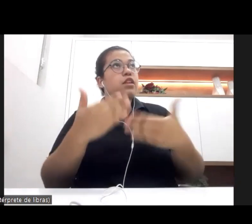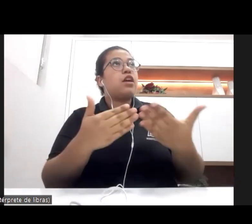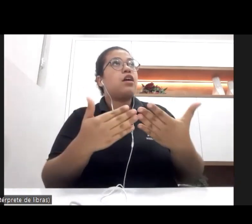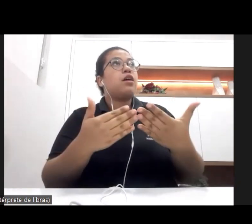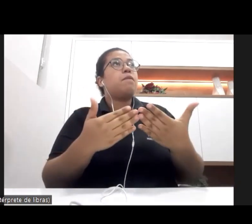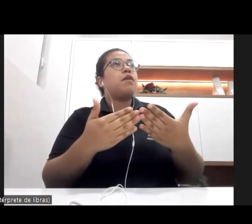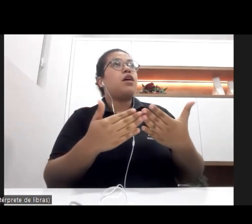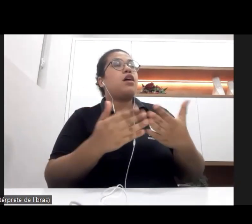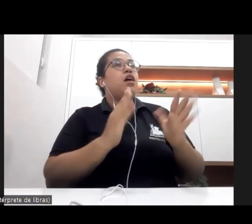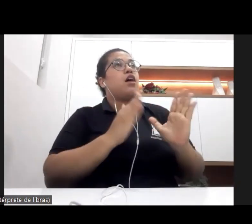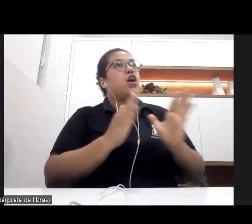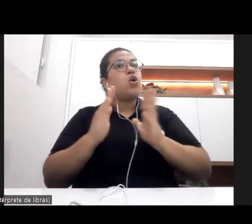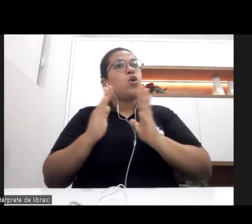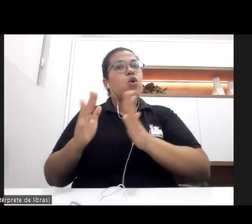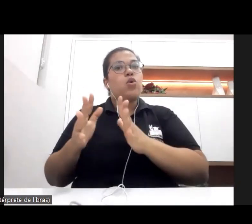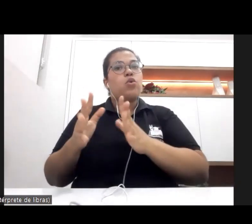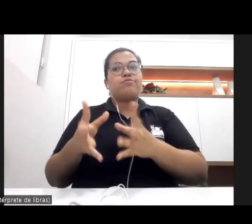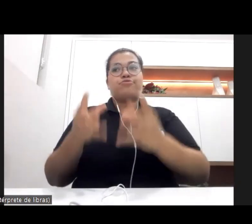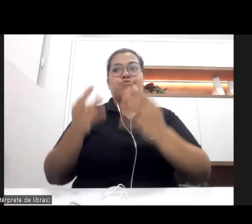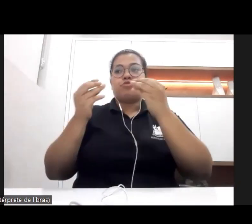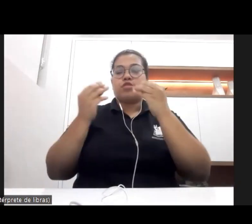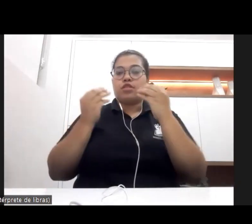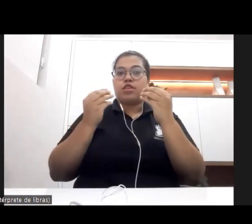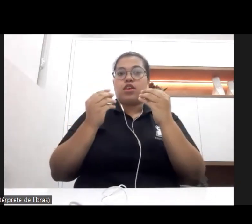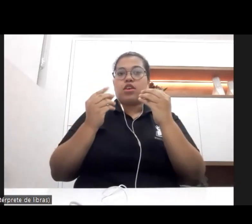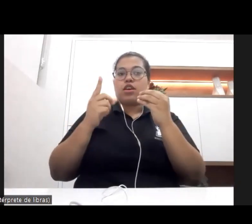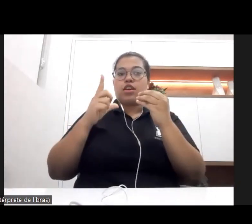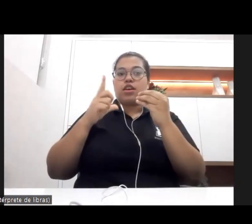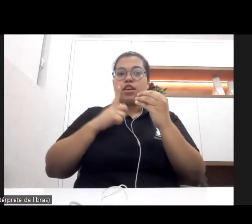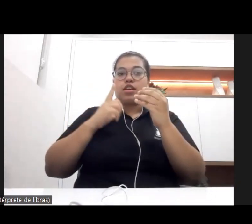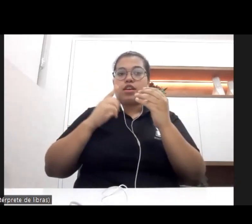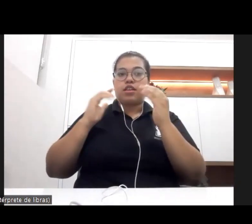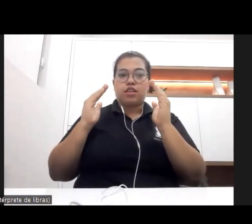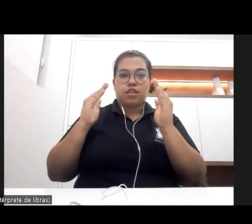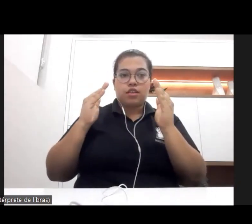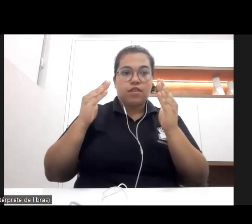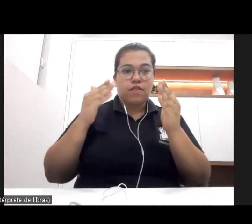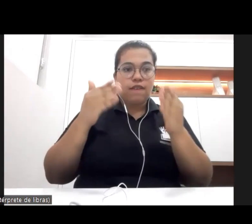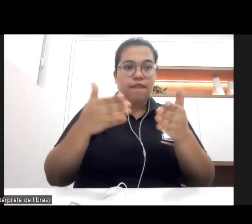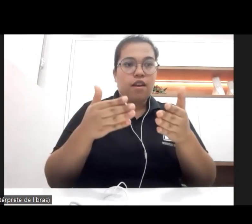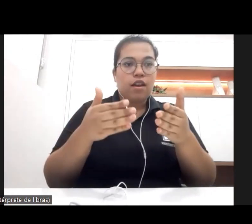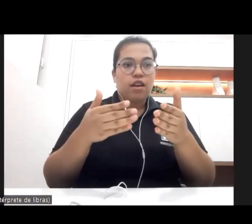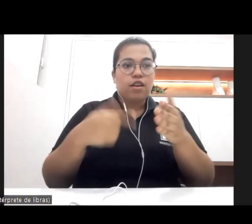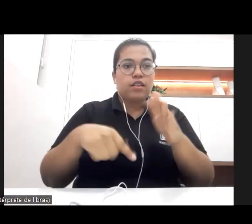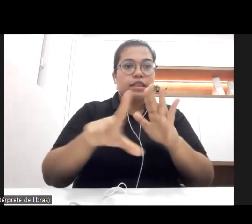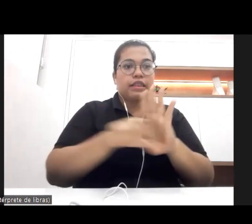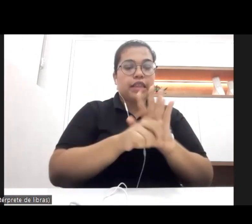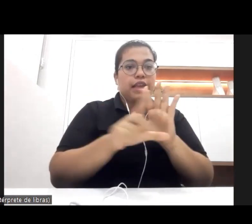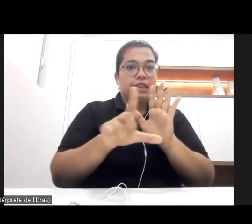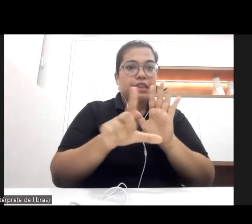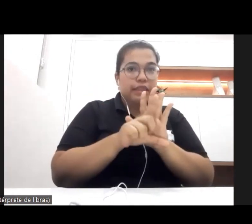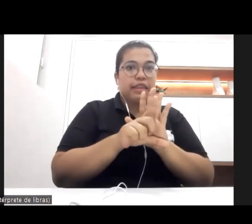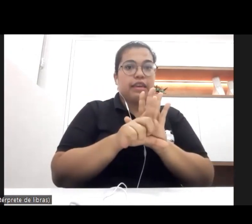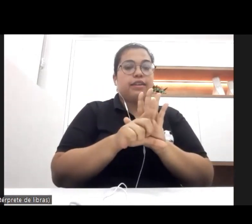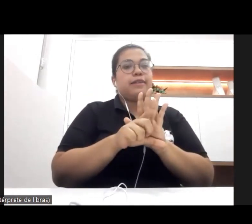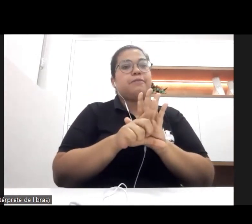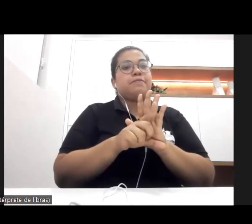e competências que estão previstas na nossa lei de regulamentação da profissão